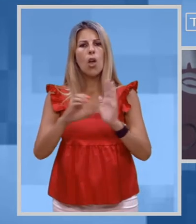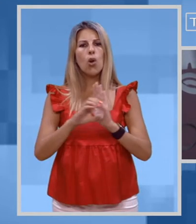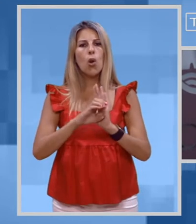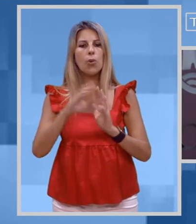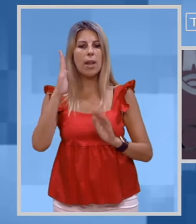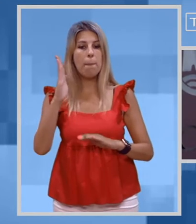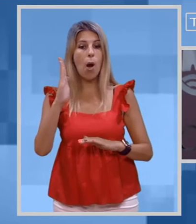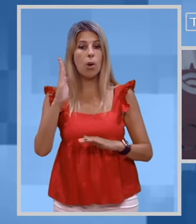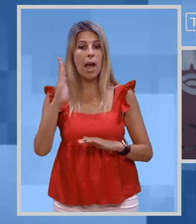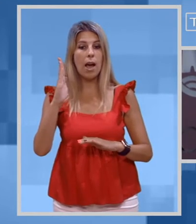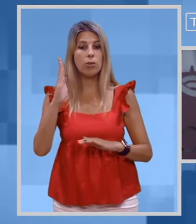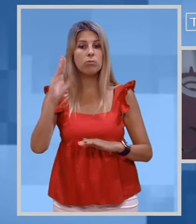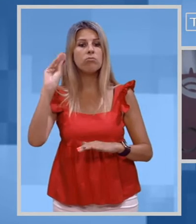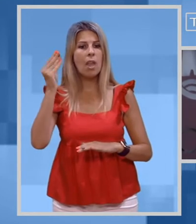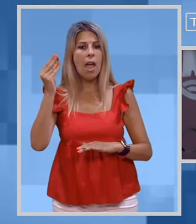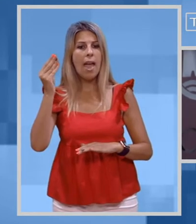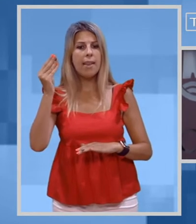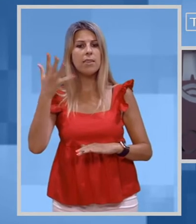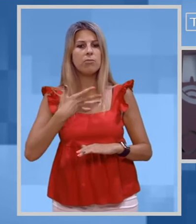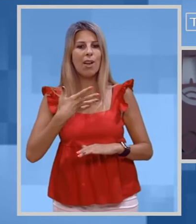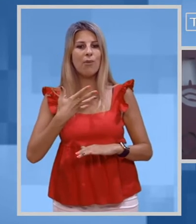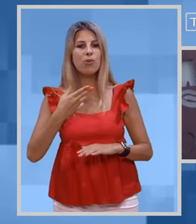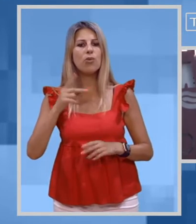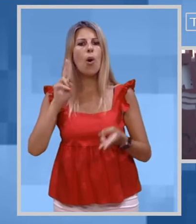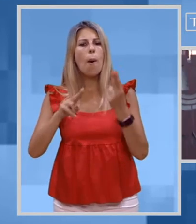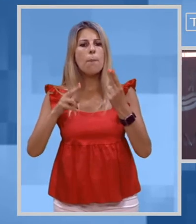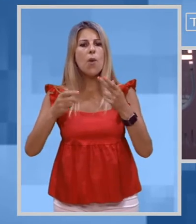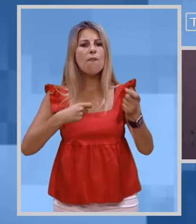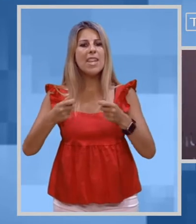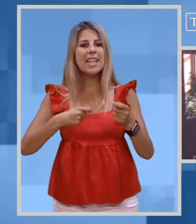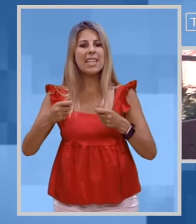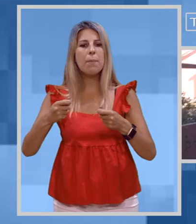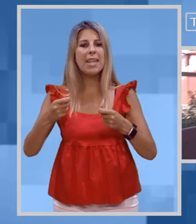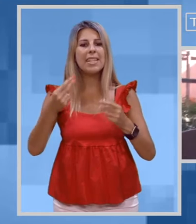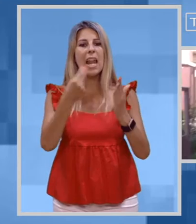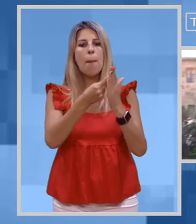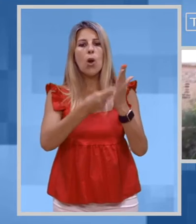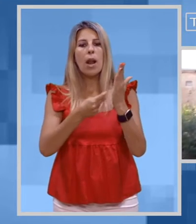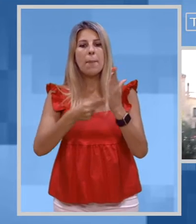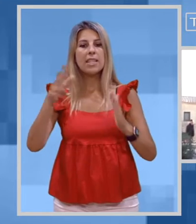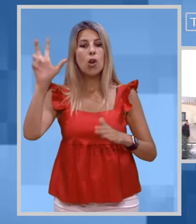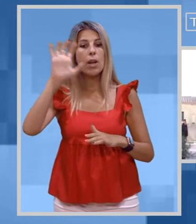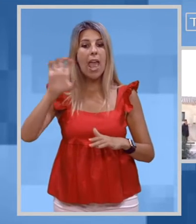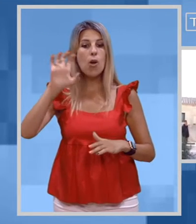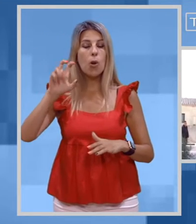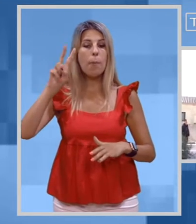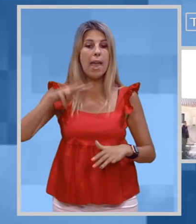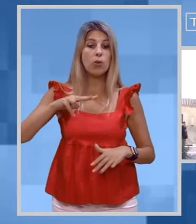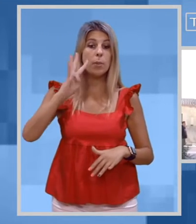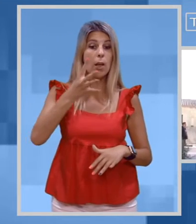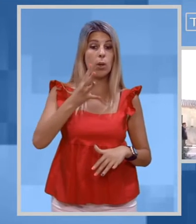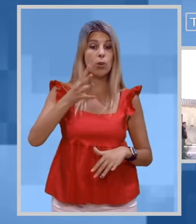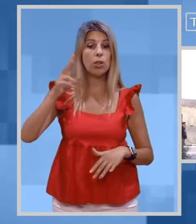Il Comune di Bauladu è stato l'ente che ha ottenuto più finanziamenti dalla programmazione europea 2014